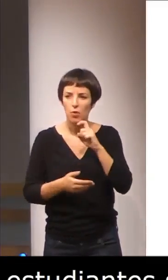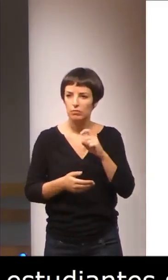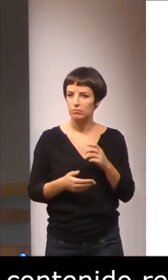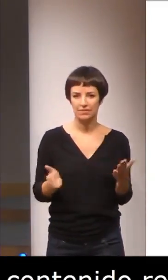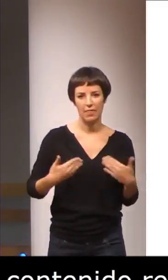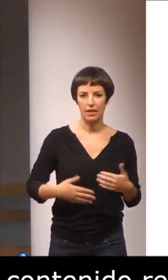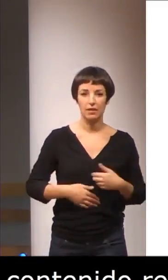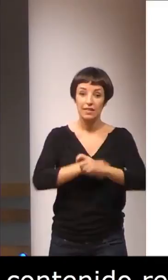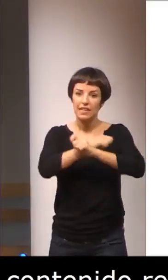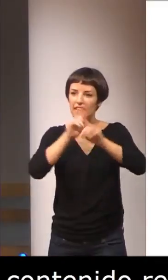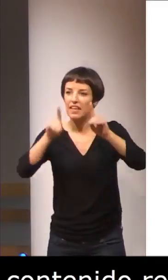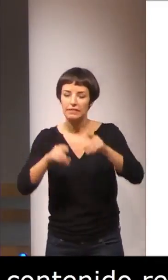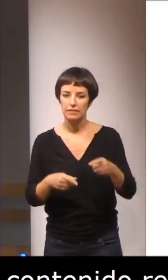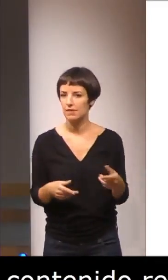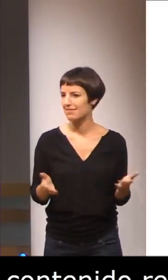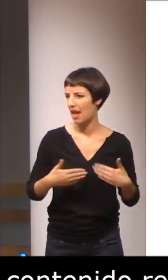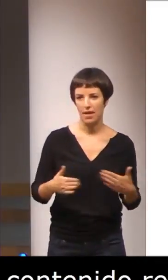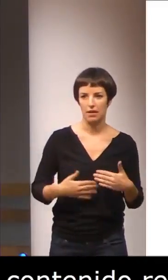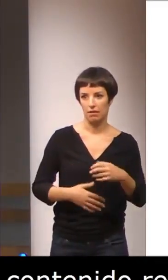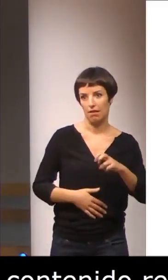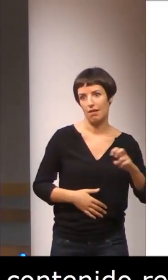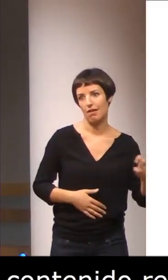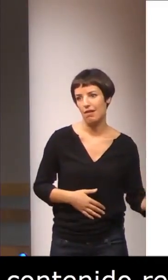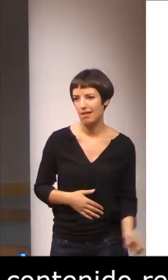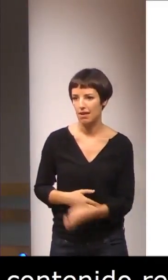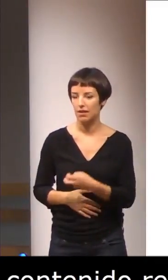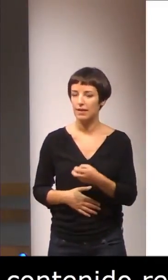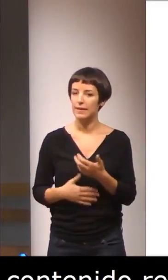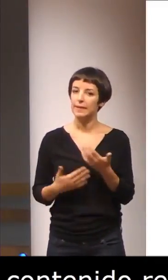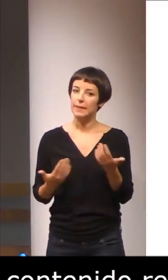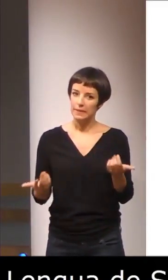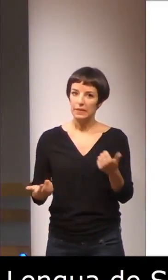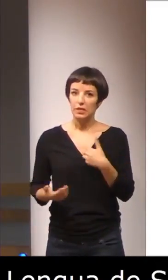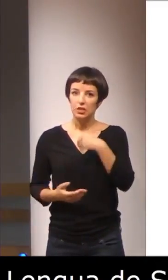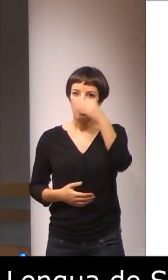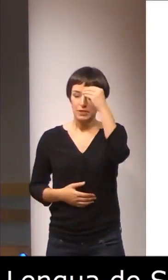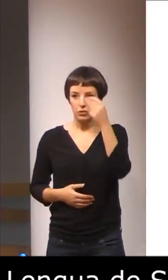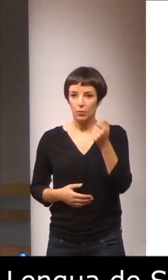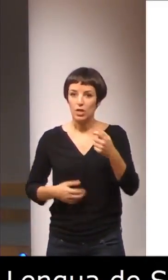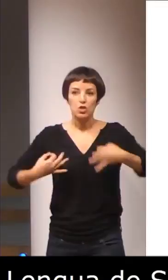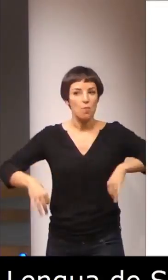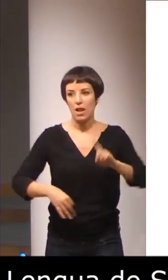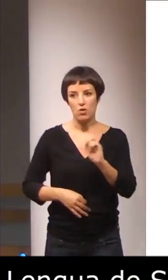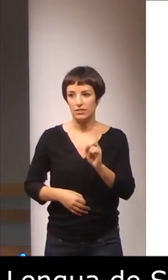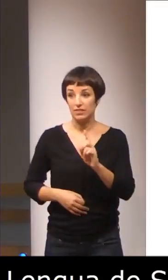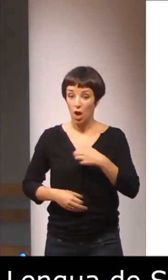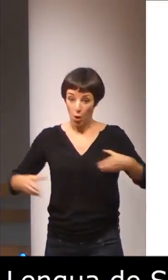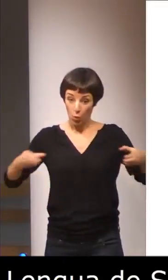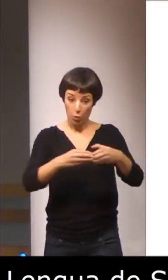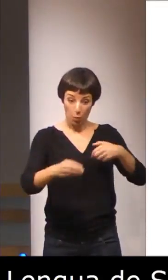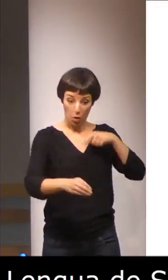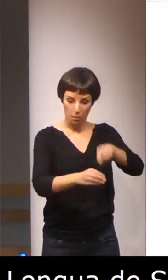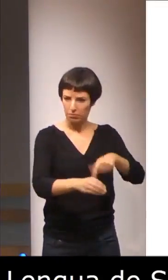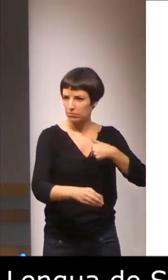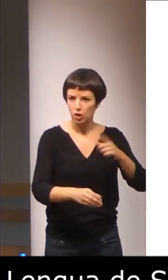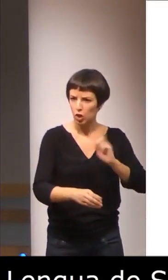didácticas, etcétera, etcétera. Por tanto, yo creo que es una, pienso que es una anomalía que yo esté en este grupo. Tendrían que ser